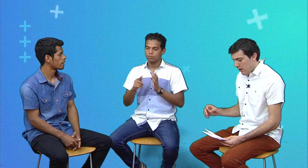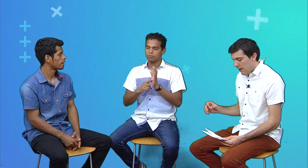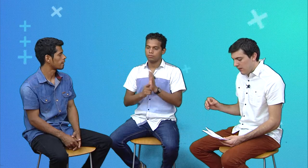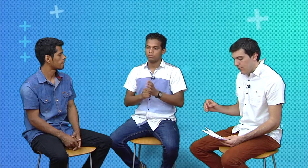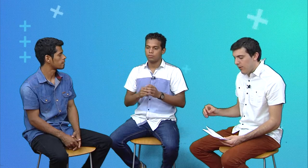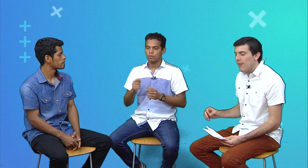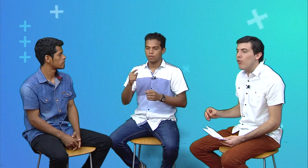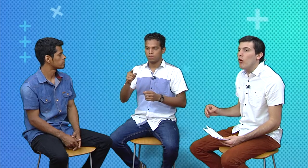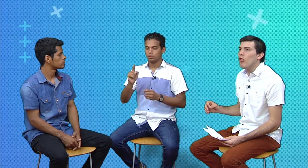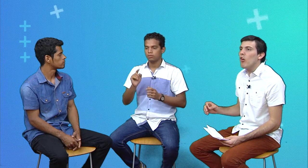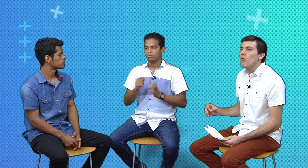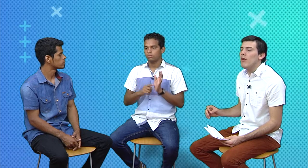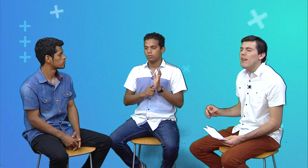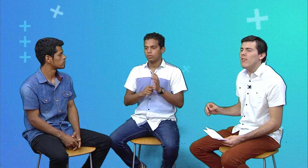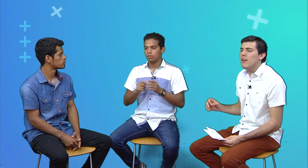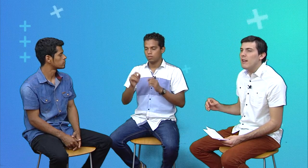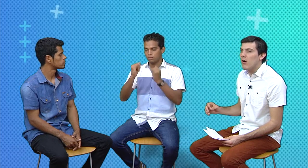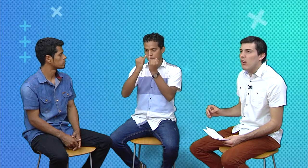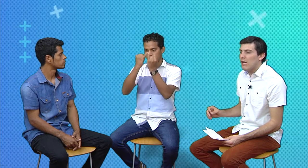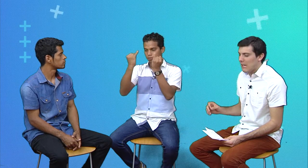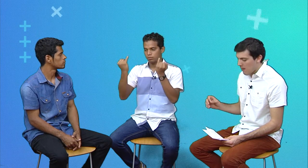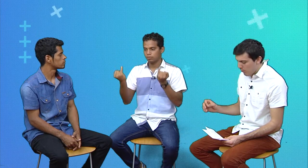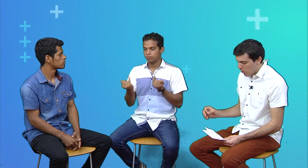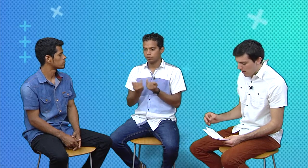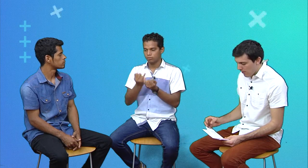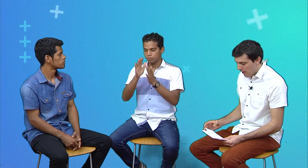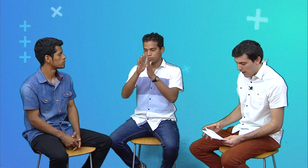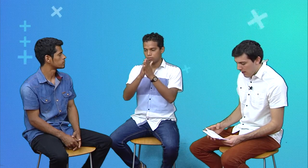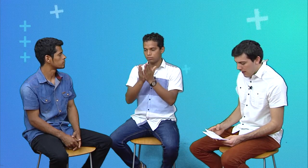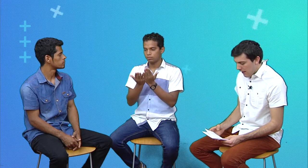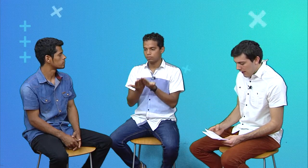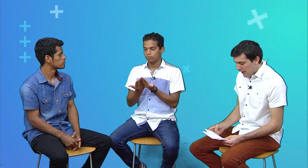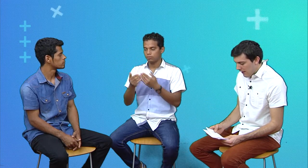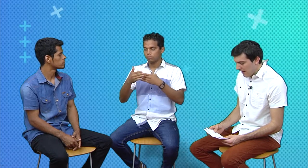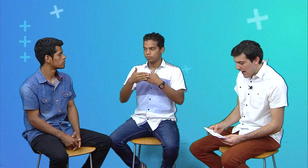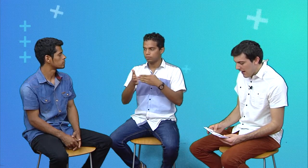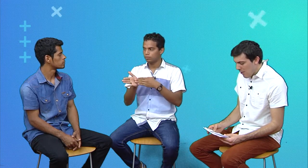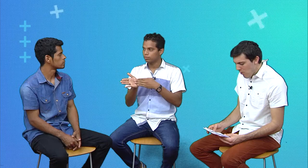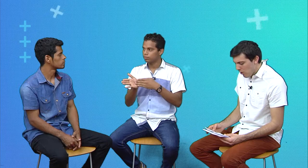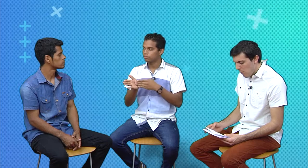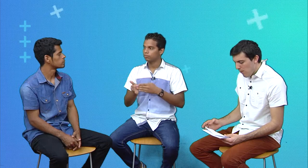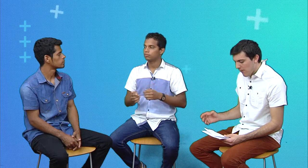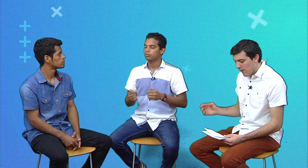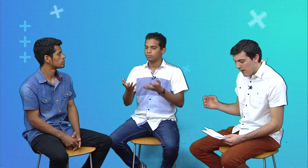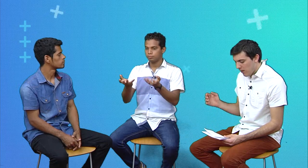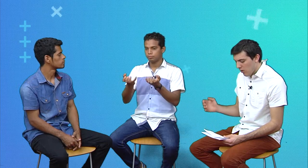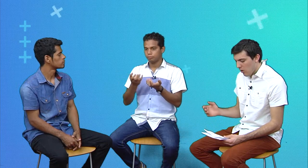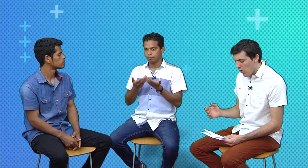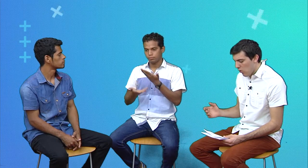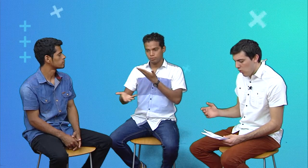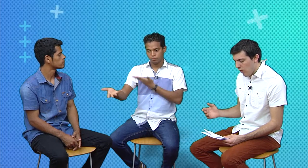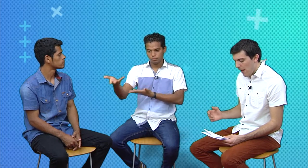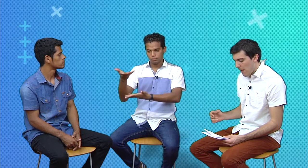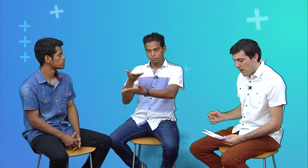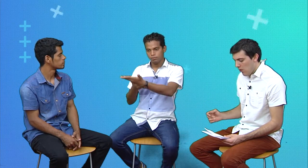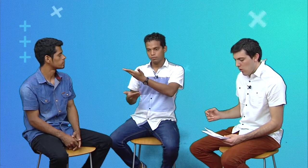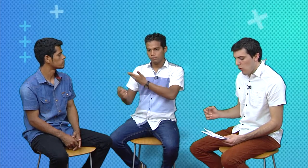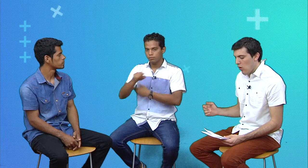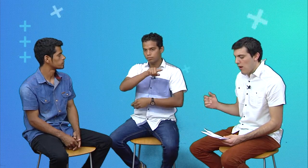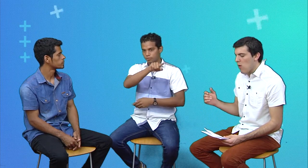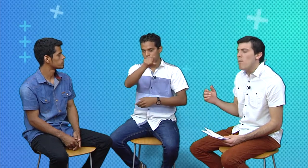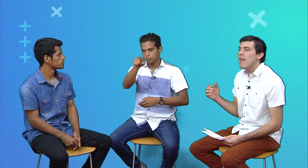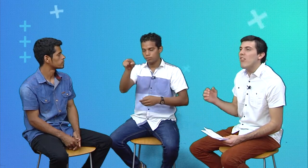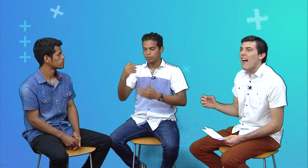Instituto Bíblico La Puerta. Queremos compartir con ustedes